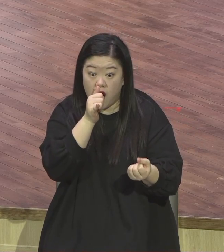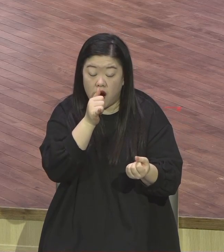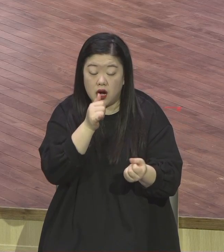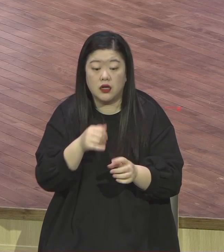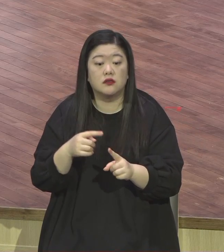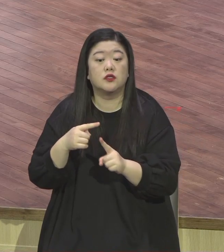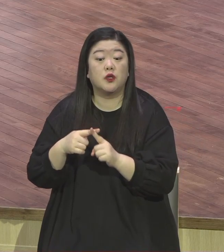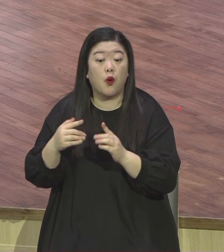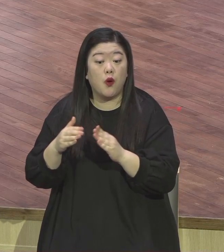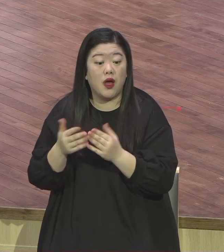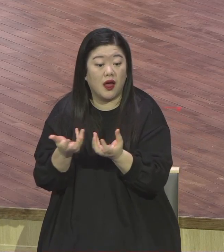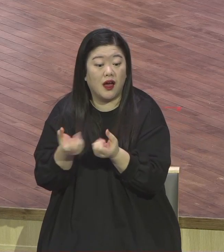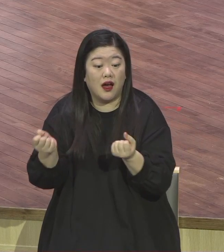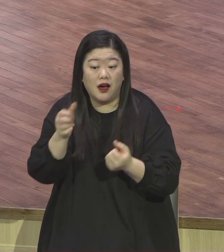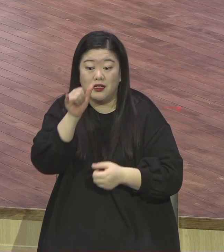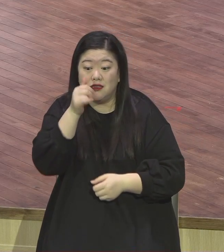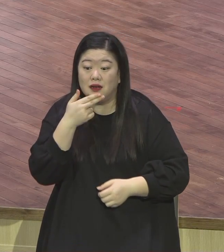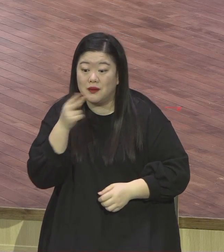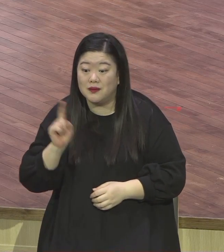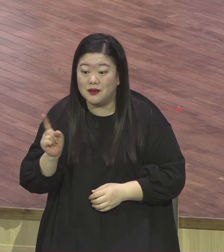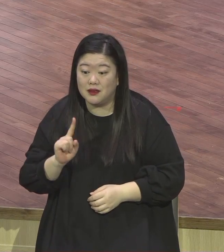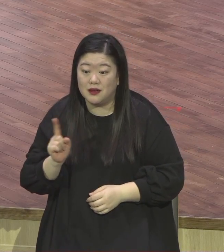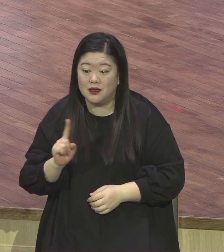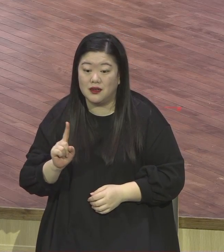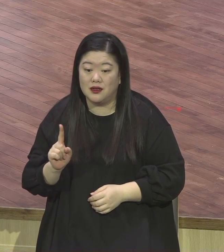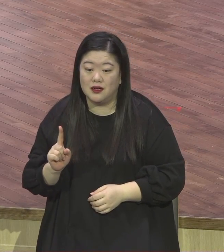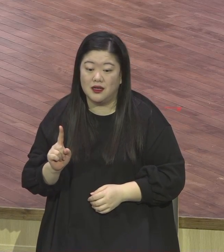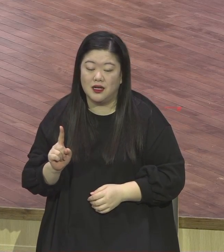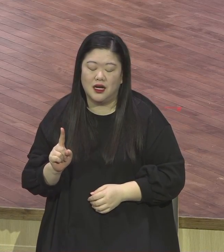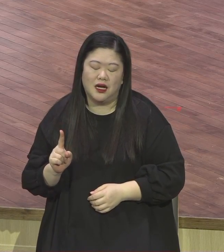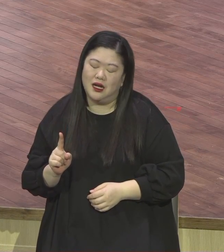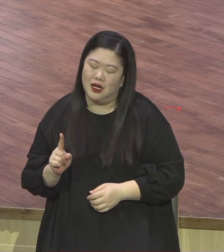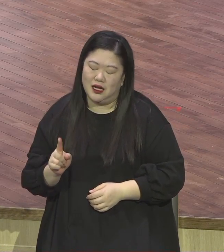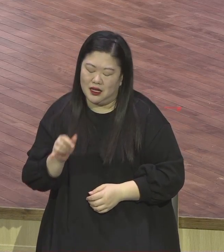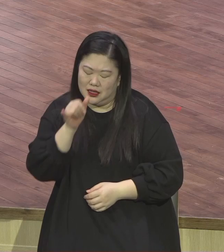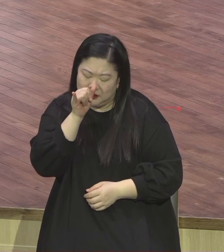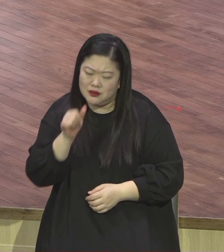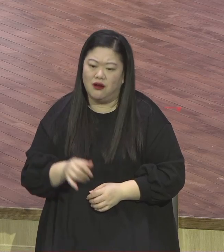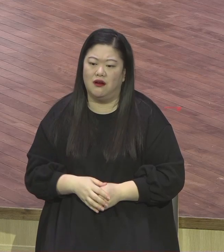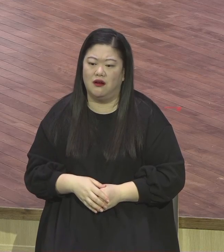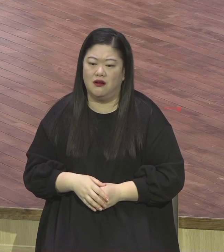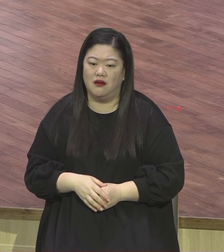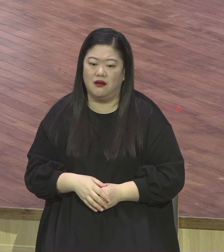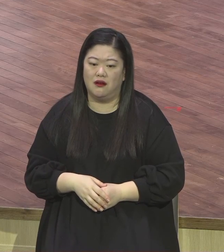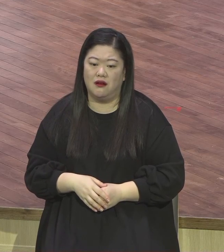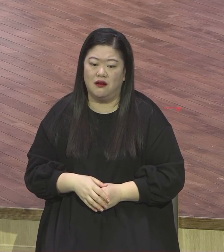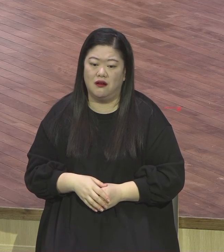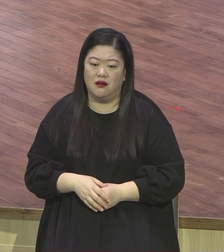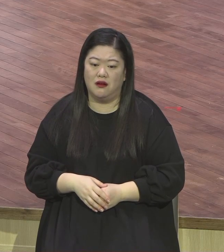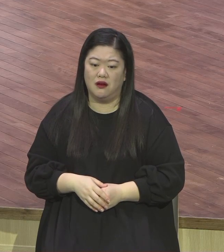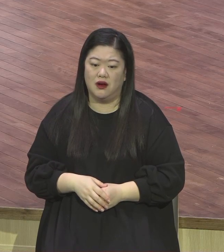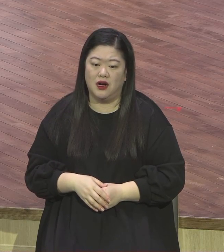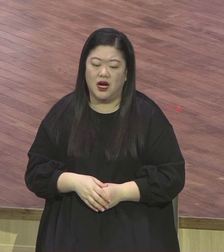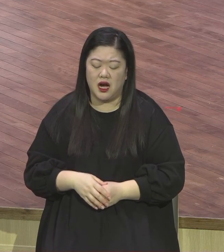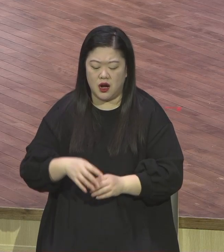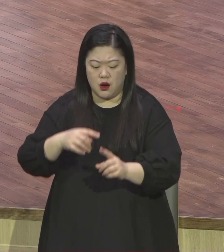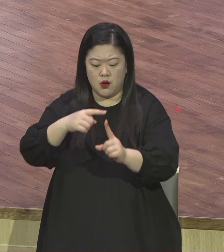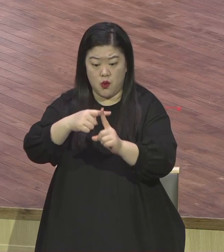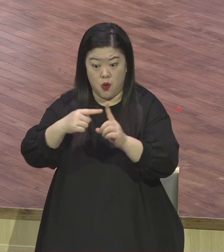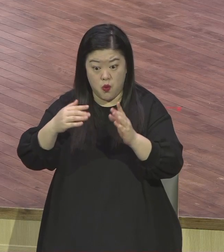똑같아요. 영적 본질을 놓치고 교회라고 하는 기독교라는 본질을 놓쳐버리고